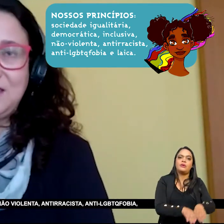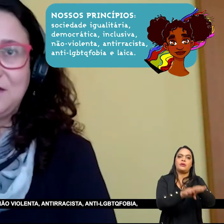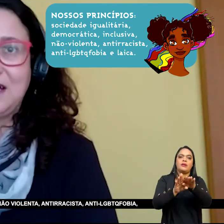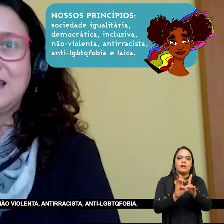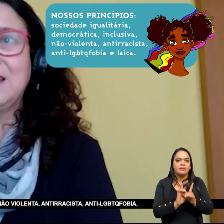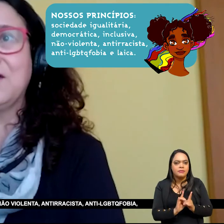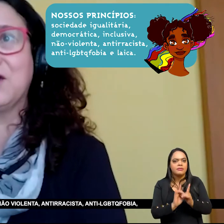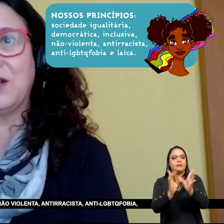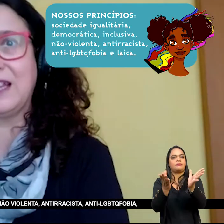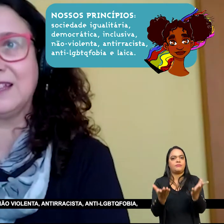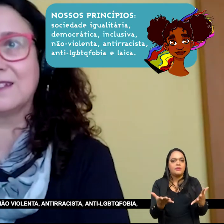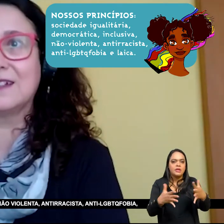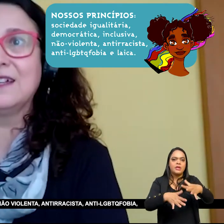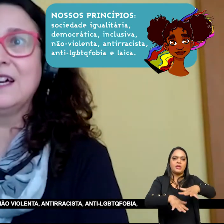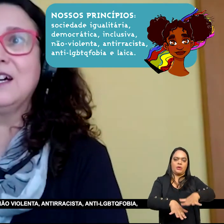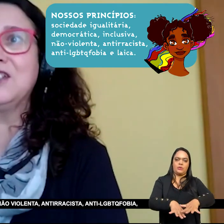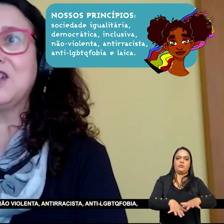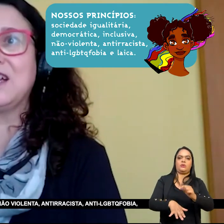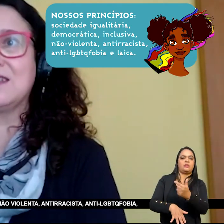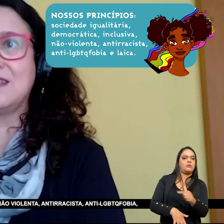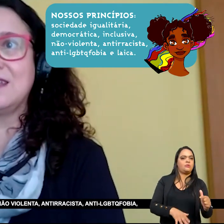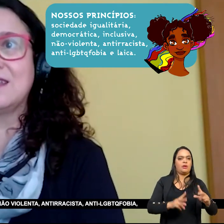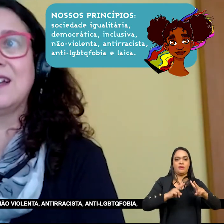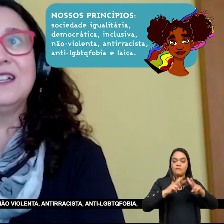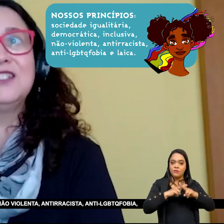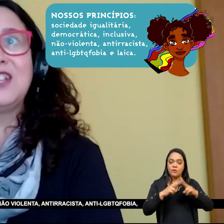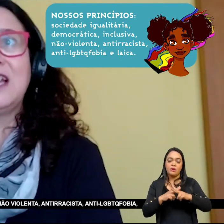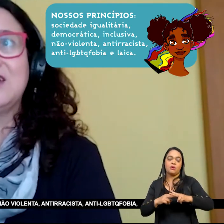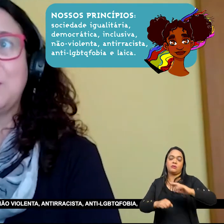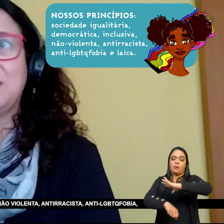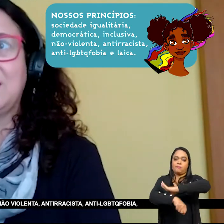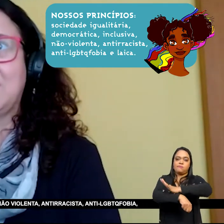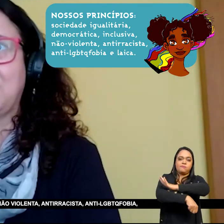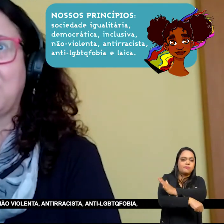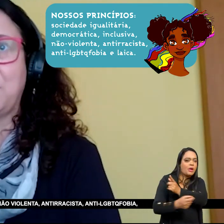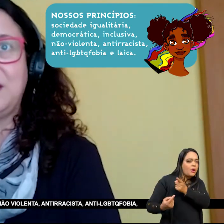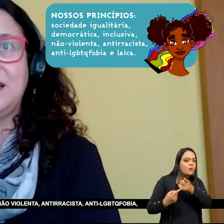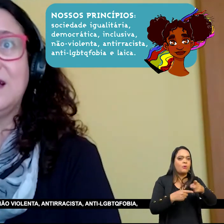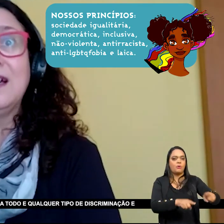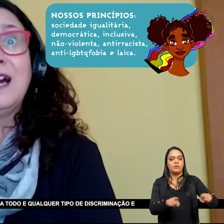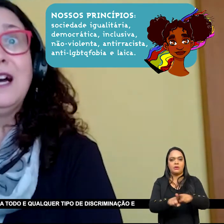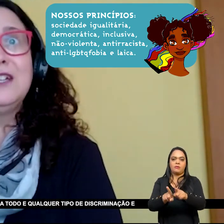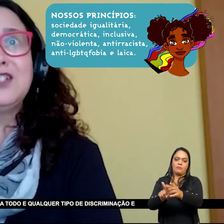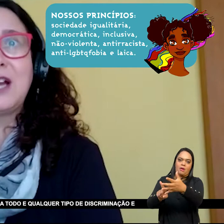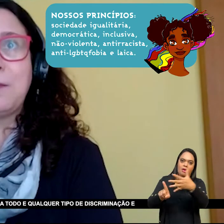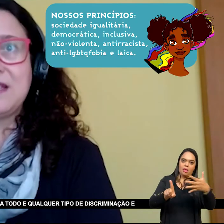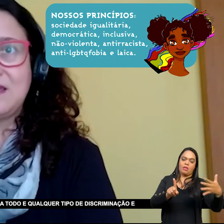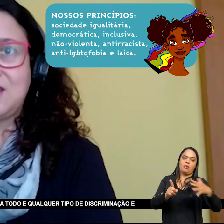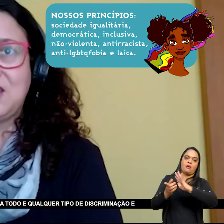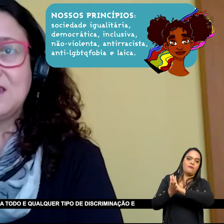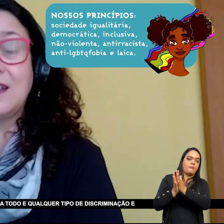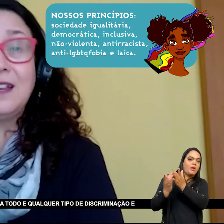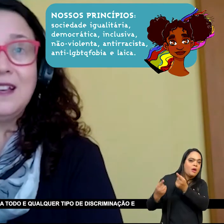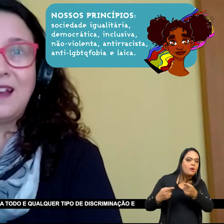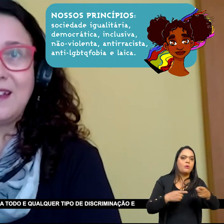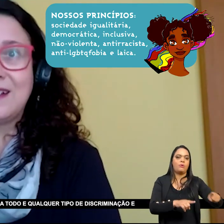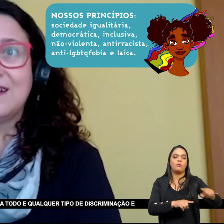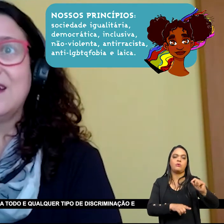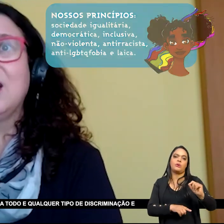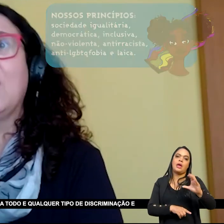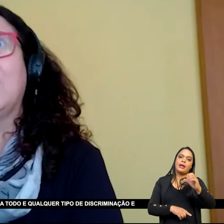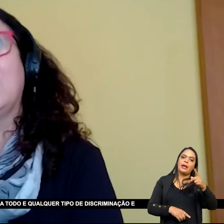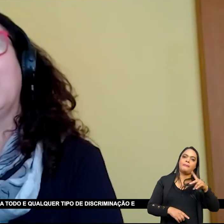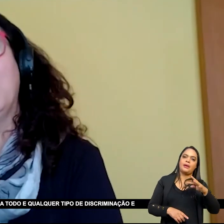inclusiva, não violenta, antirracista, anti-LGBTQfobia Anticapacitista e